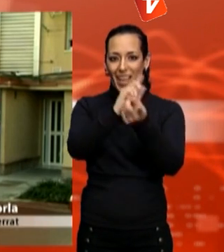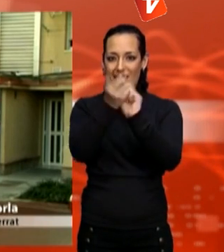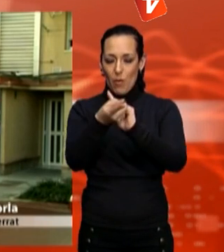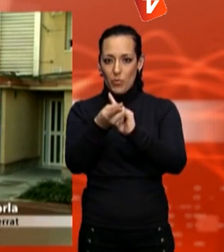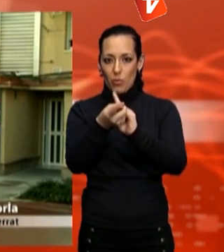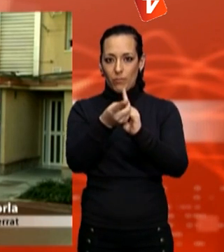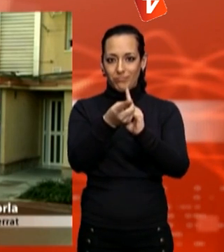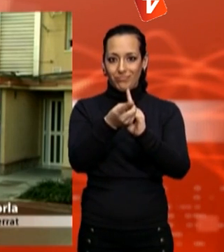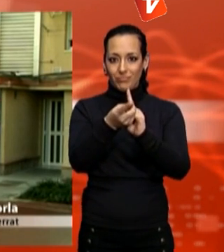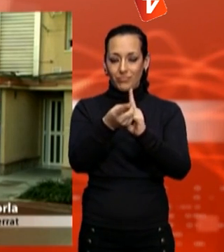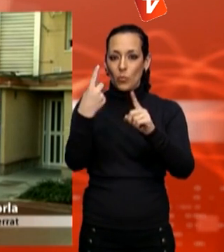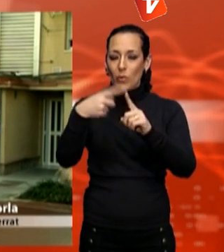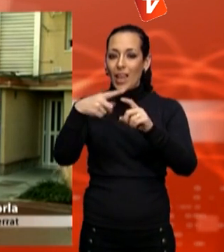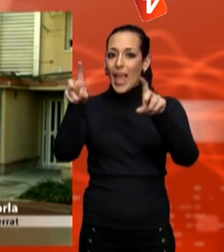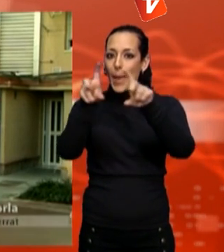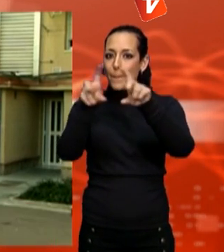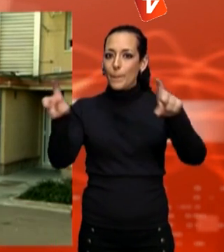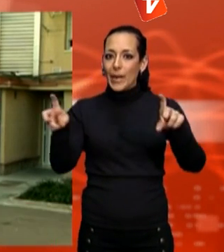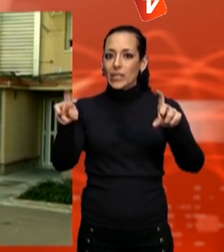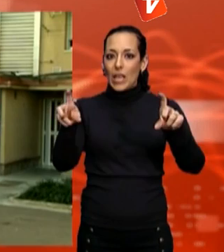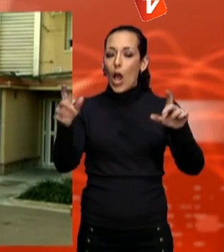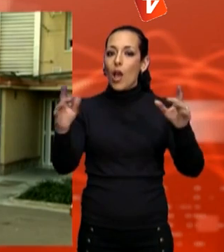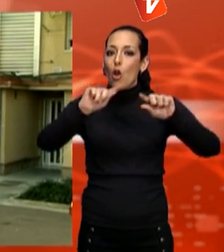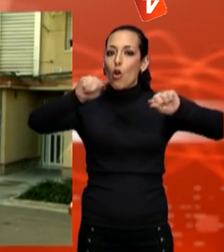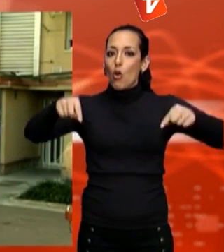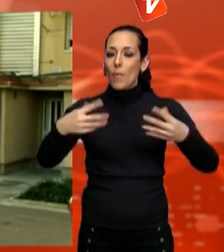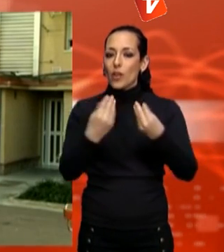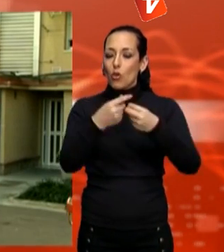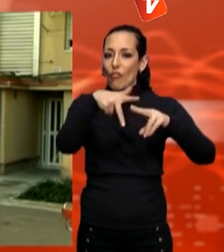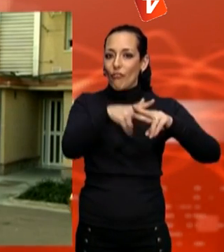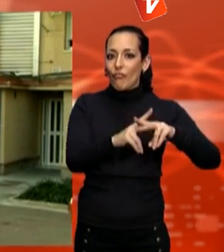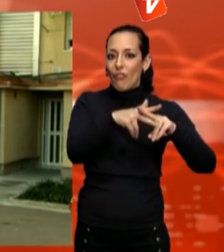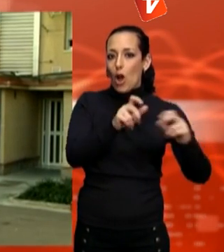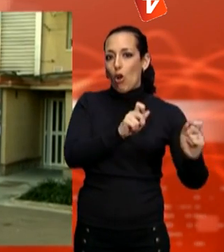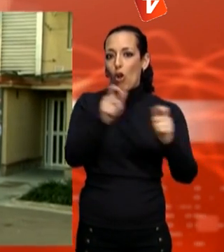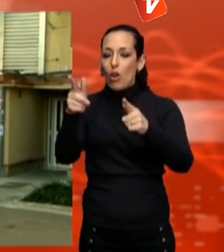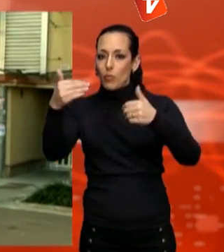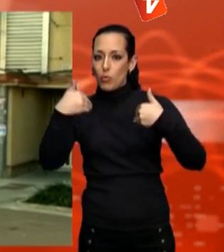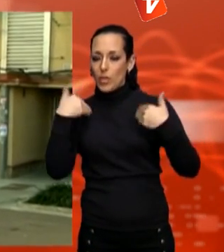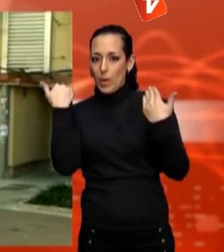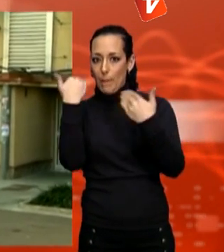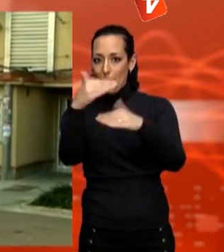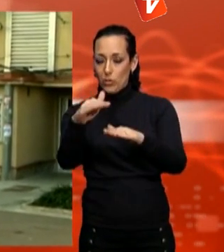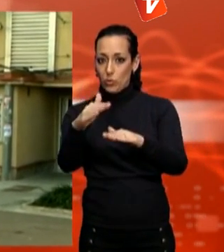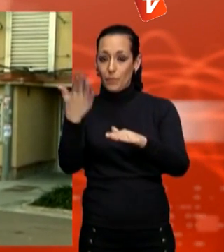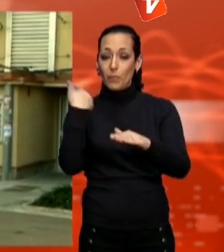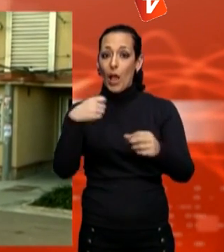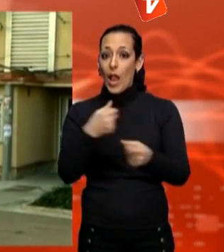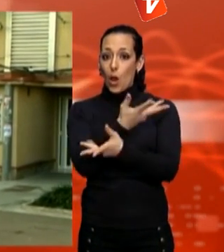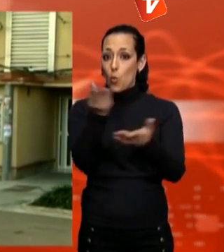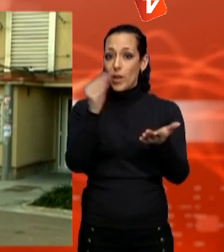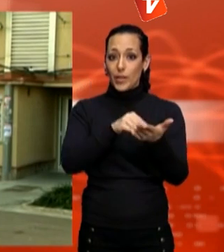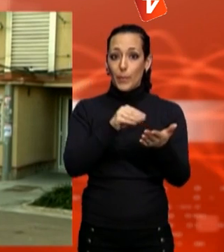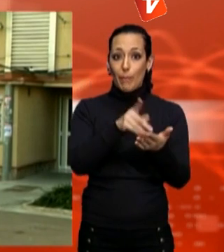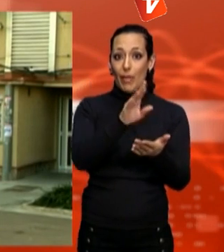y cuando das con esa empresa, cuando logras dar con esa empresa, te piden toda una serie de documentaciones, que se las envías, y en el 90% de los